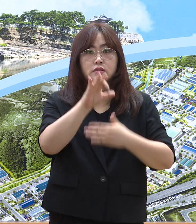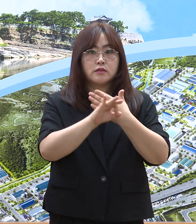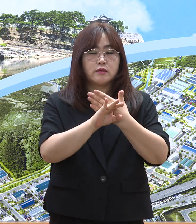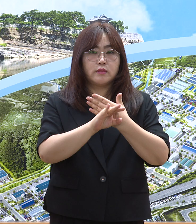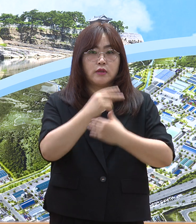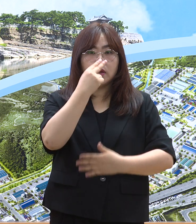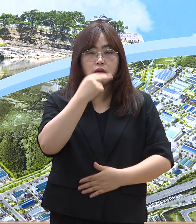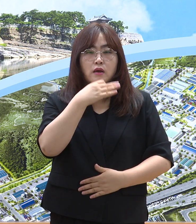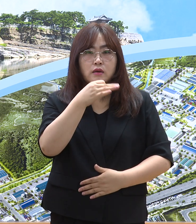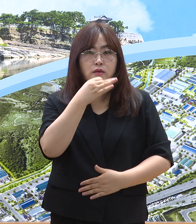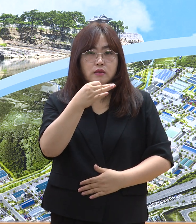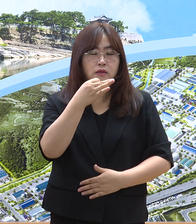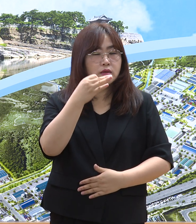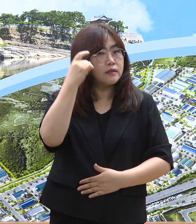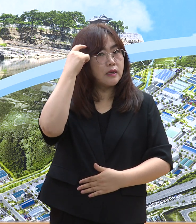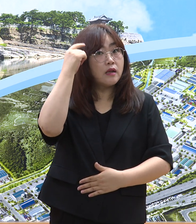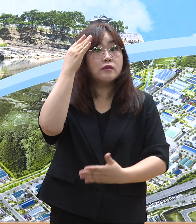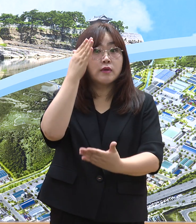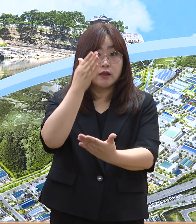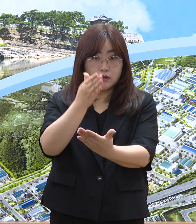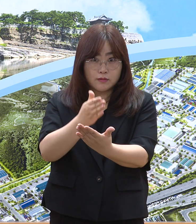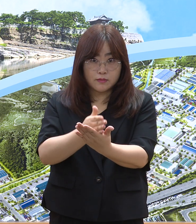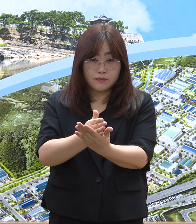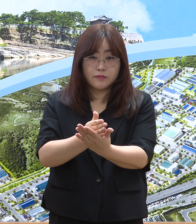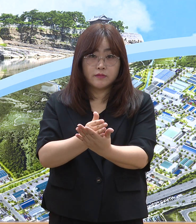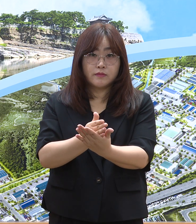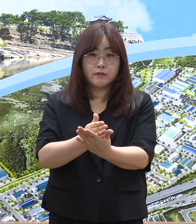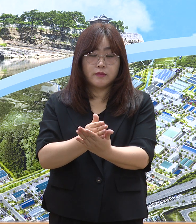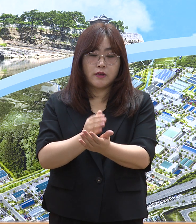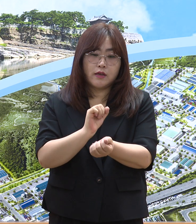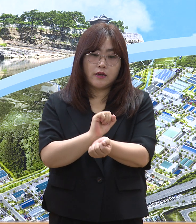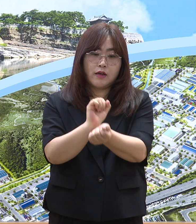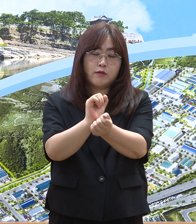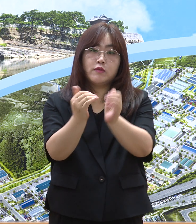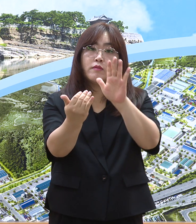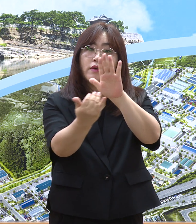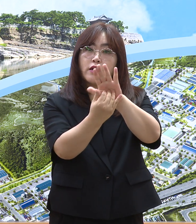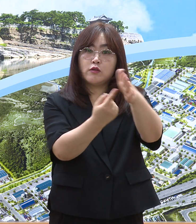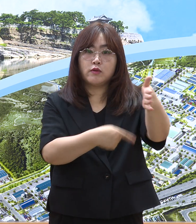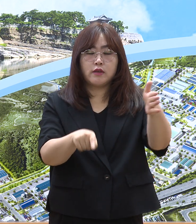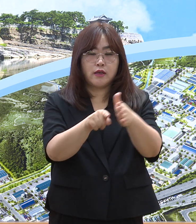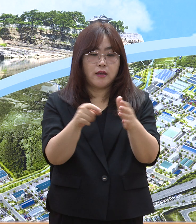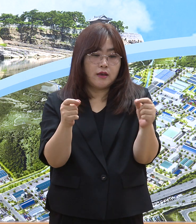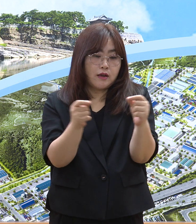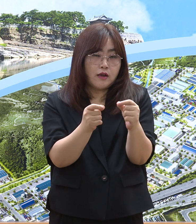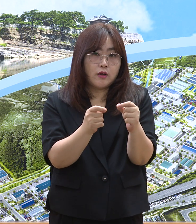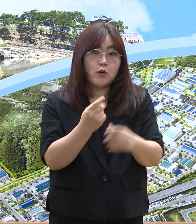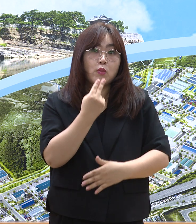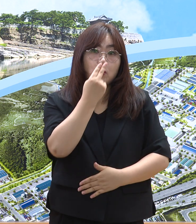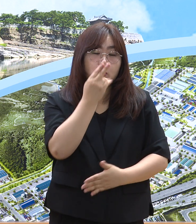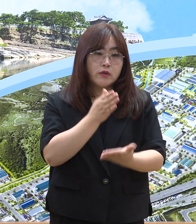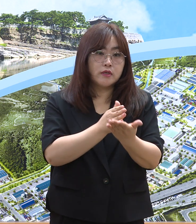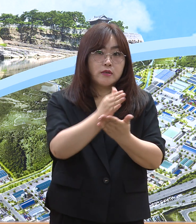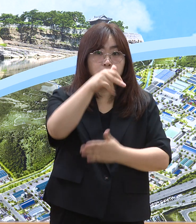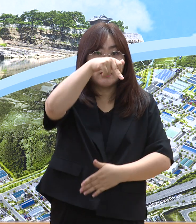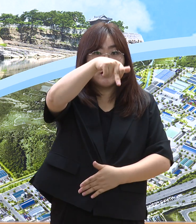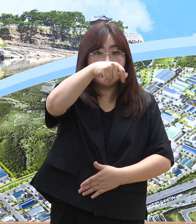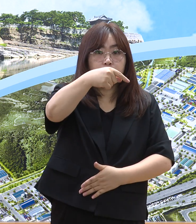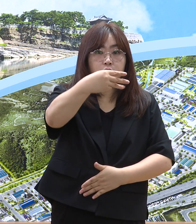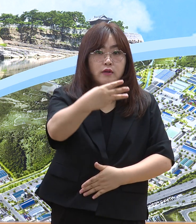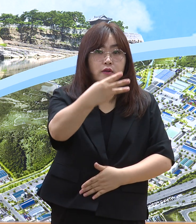가볍게 넘기지 마시고 감염 전파를 최소화할 수 있도록 가까운 호흡기 전담 클리닉 등